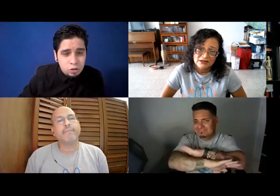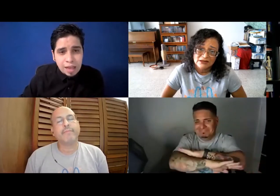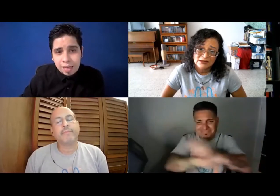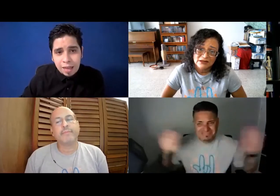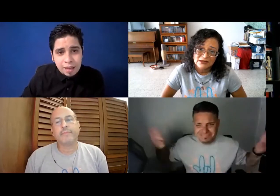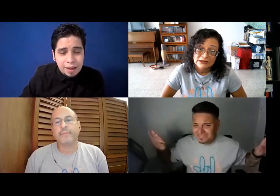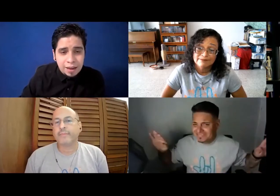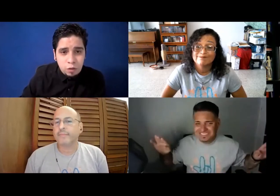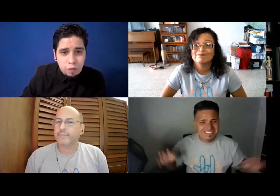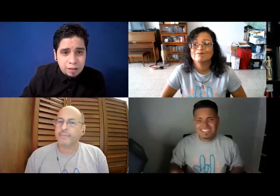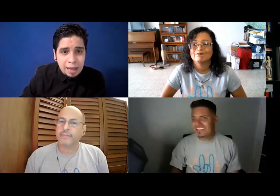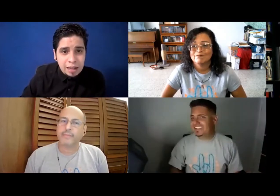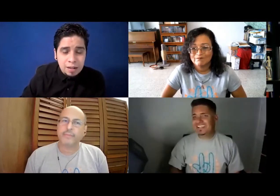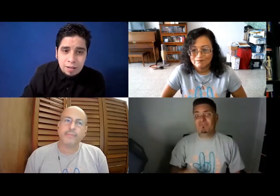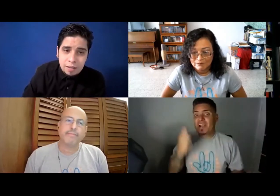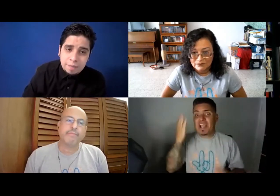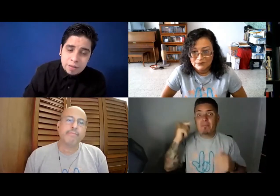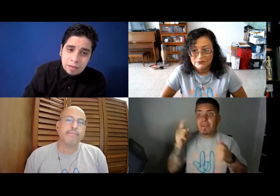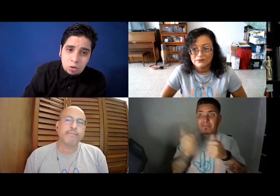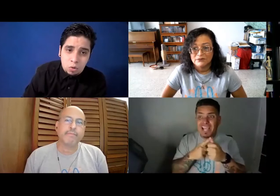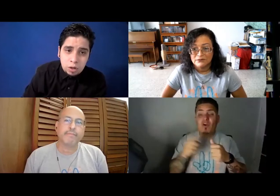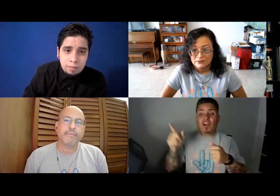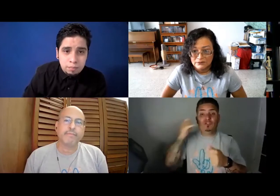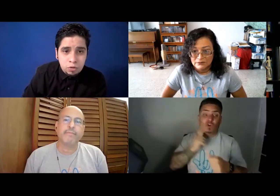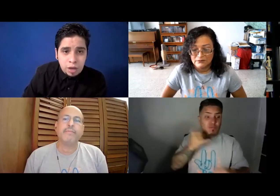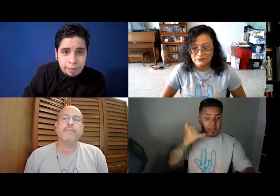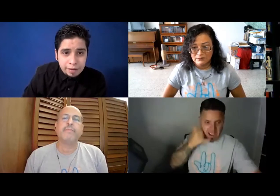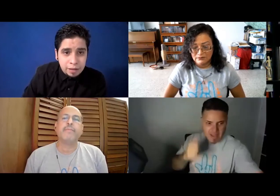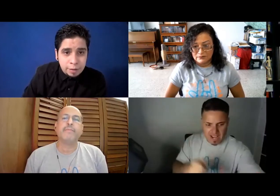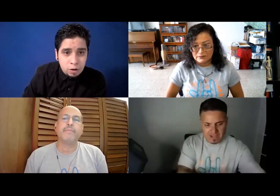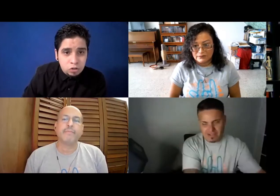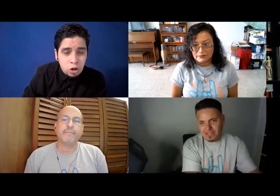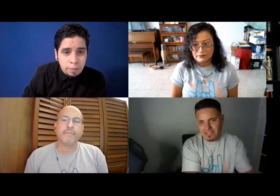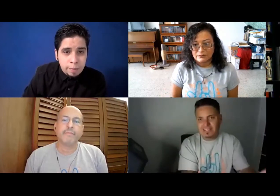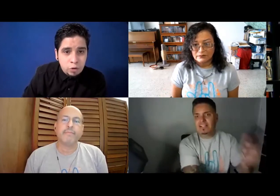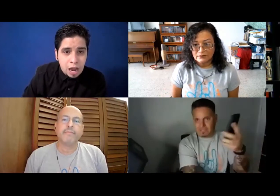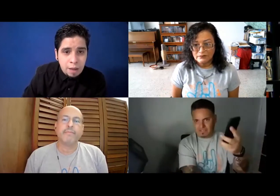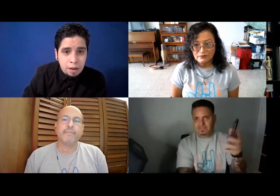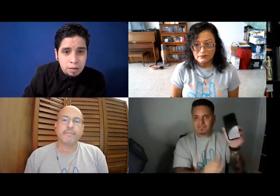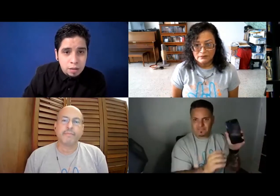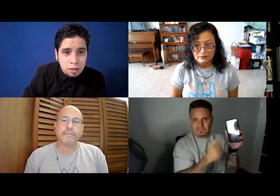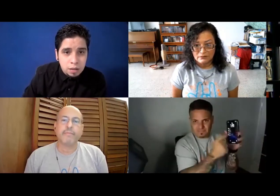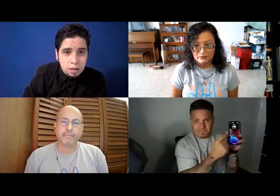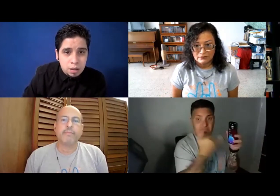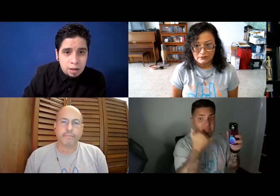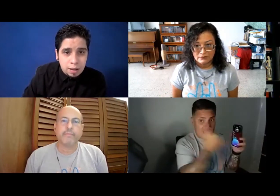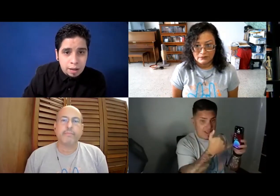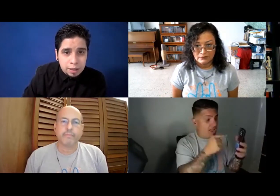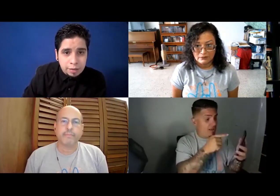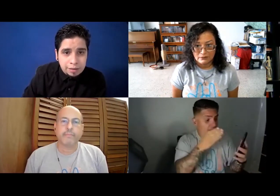nada, esto es fatal, y esto ocurre muchas veces, y primero, los sordos, por ejemplo, llaman a través del